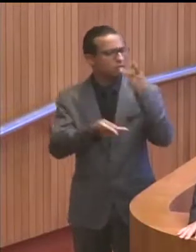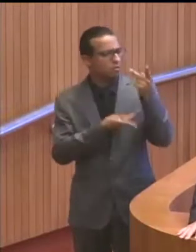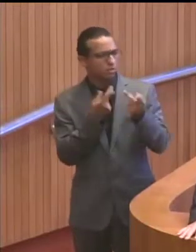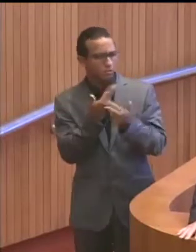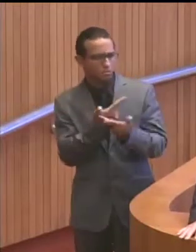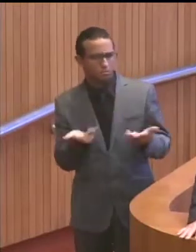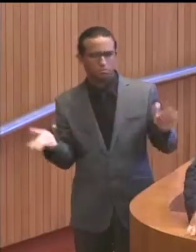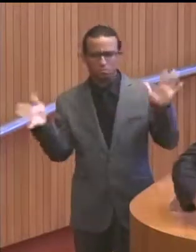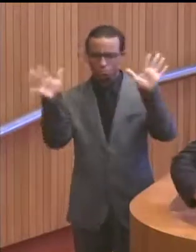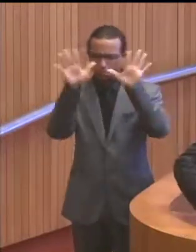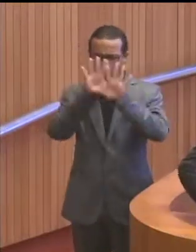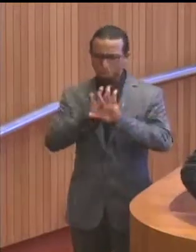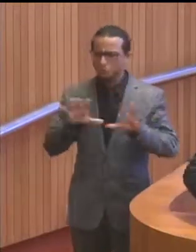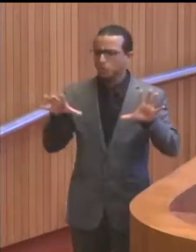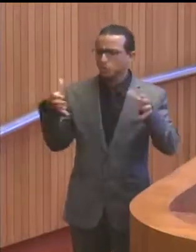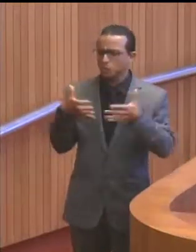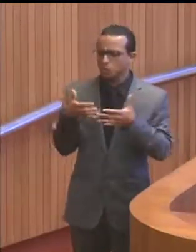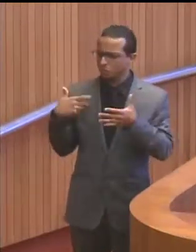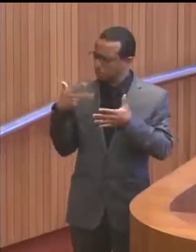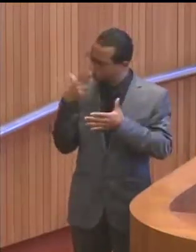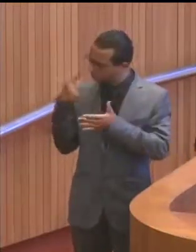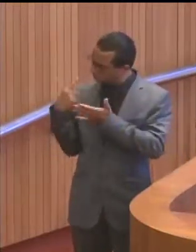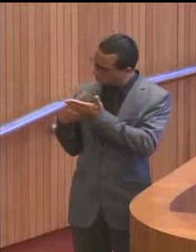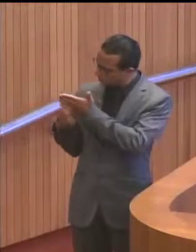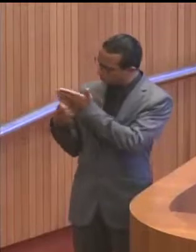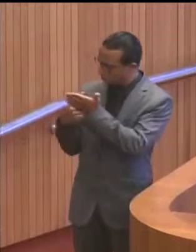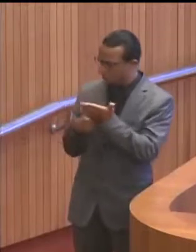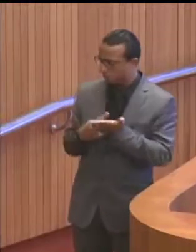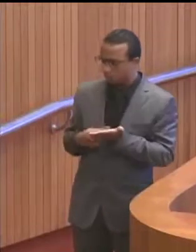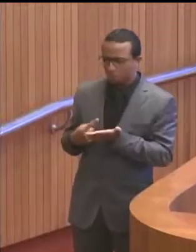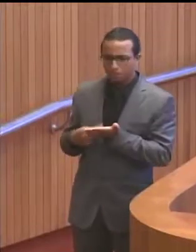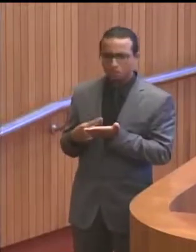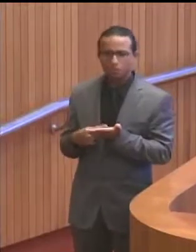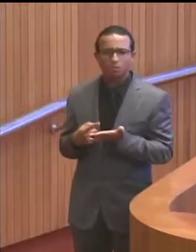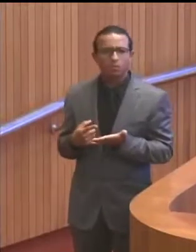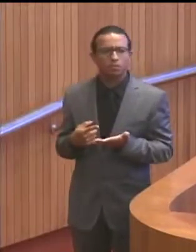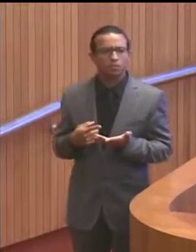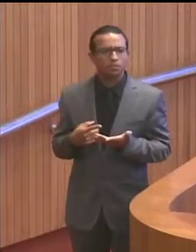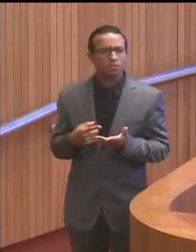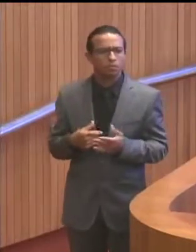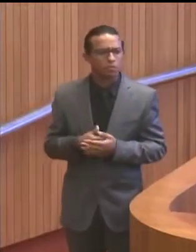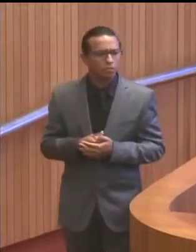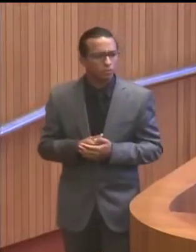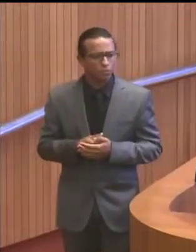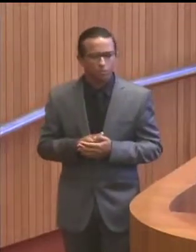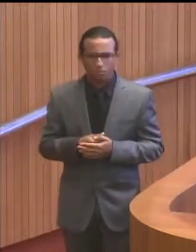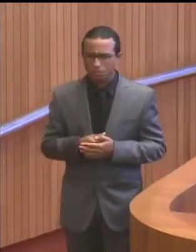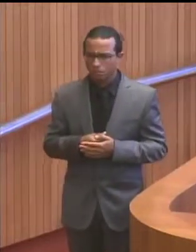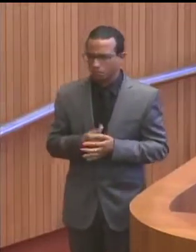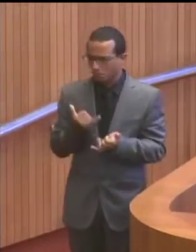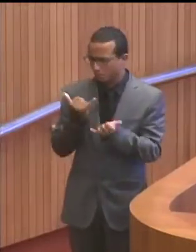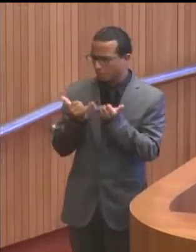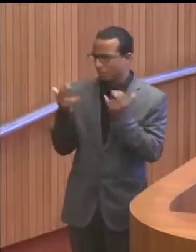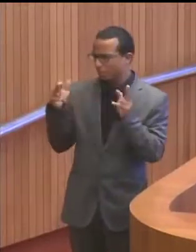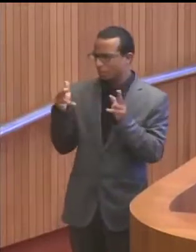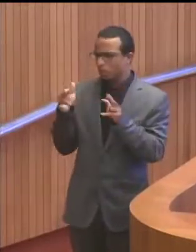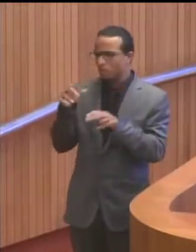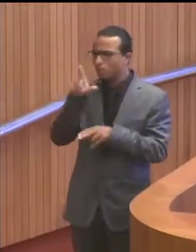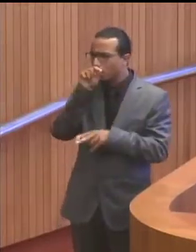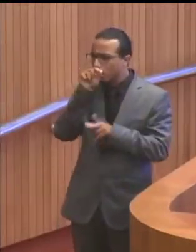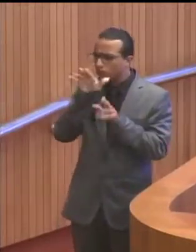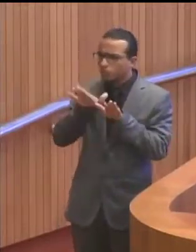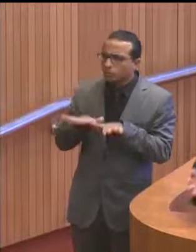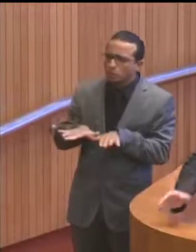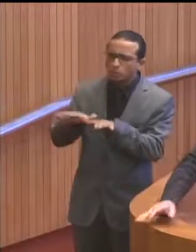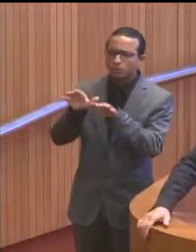pela oposição, como que sincronizado num voo de gansos, numa tentativa orquestrada